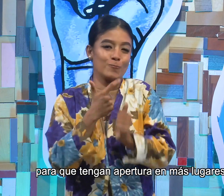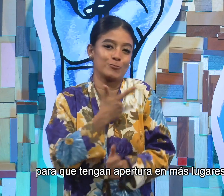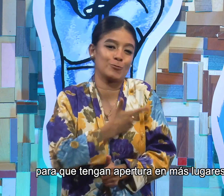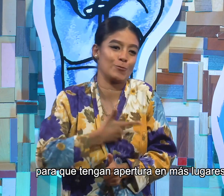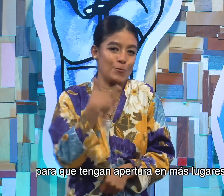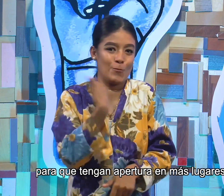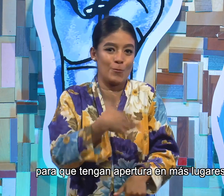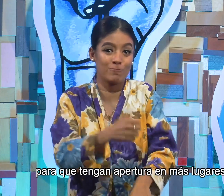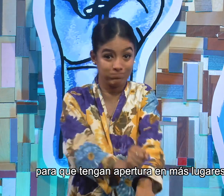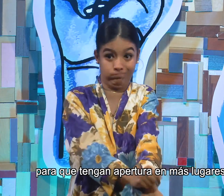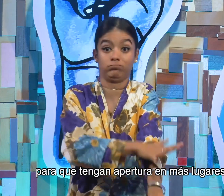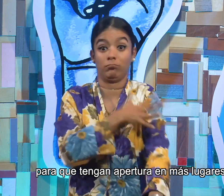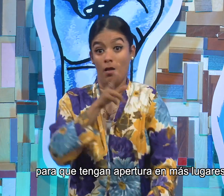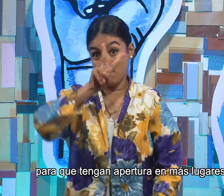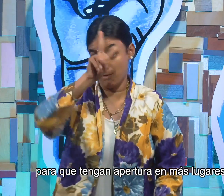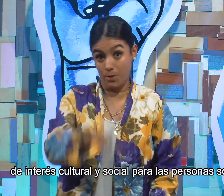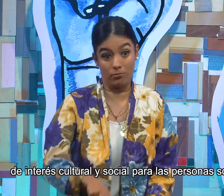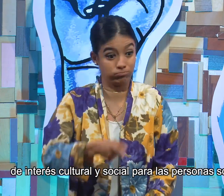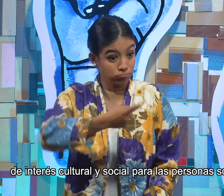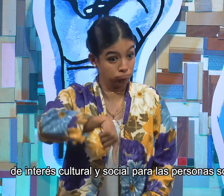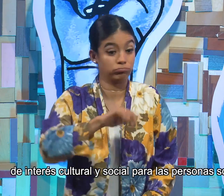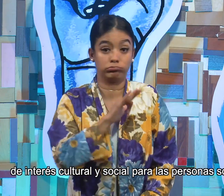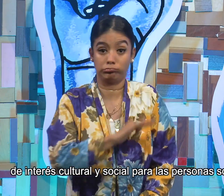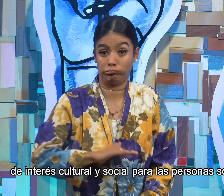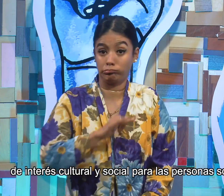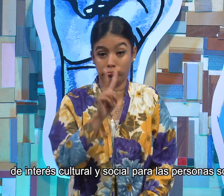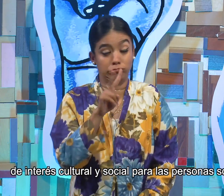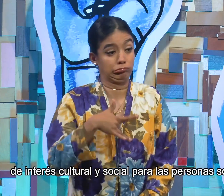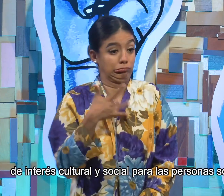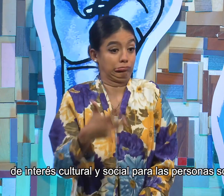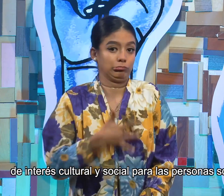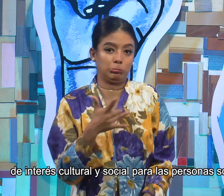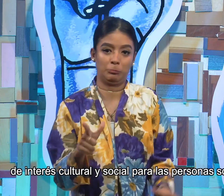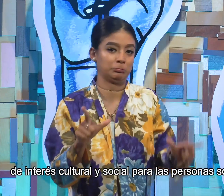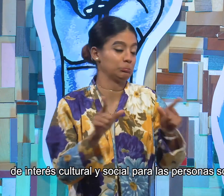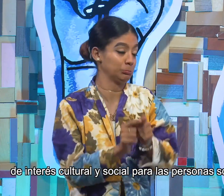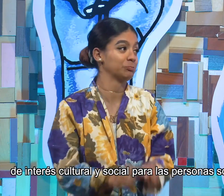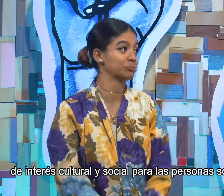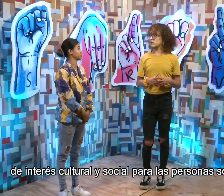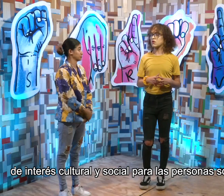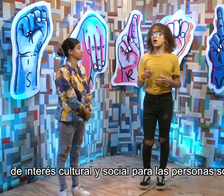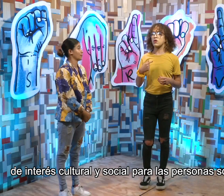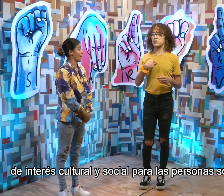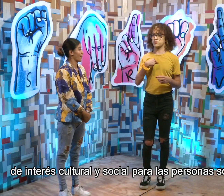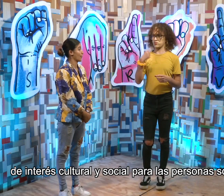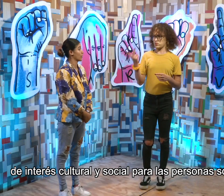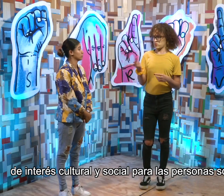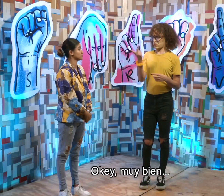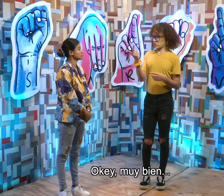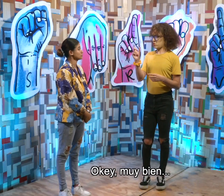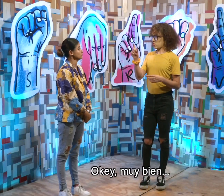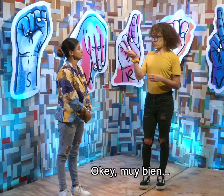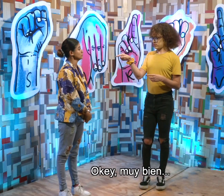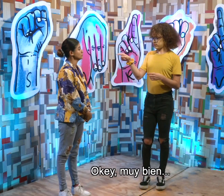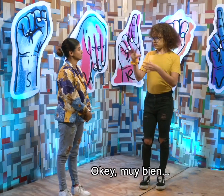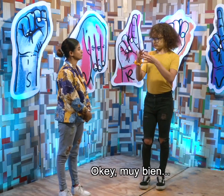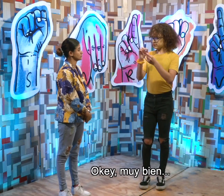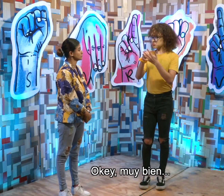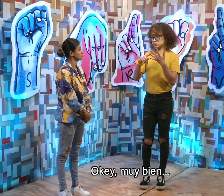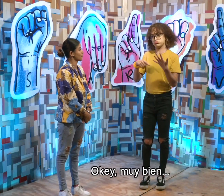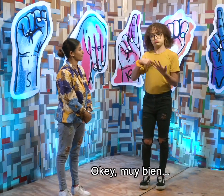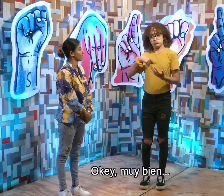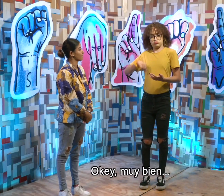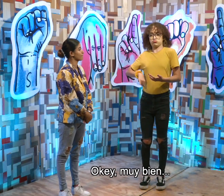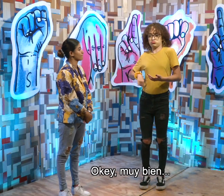para que tengan apertura en más lugares de interés cultural y social para las personas sordas. Ok, muy bien.